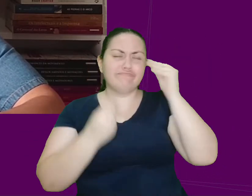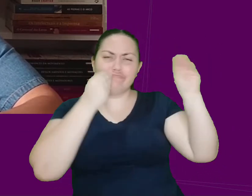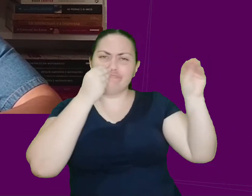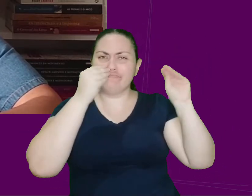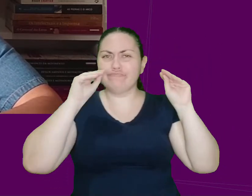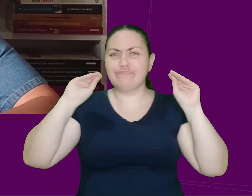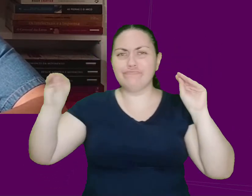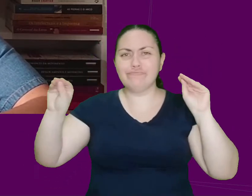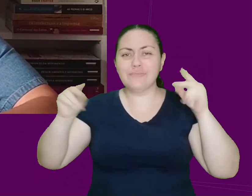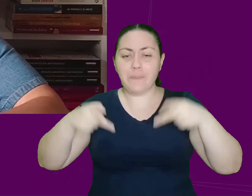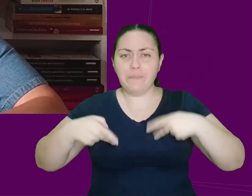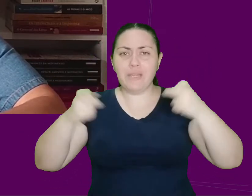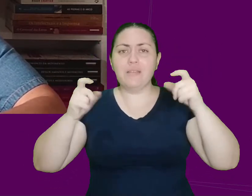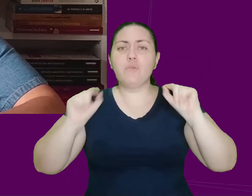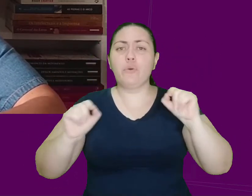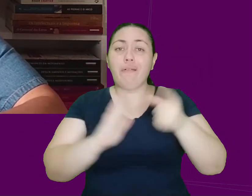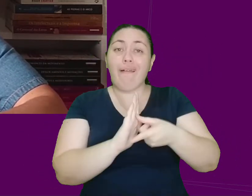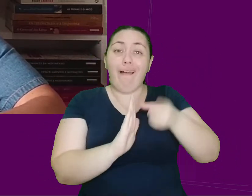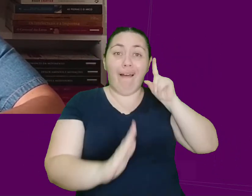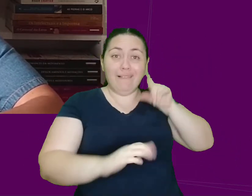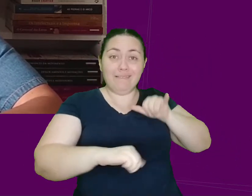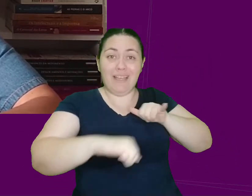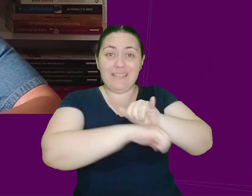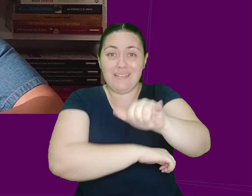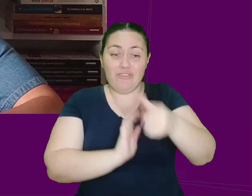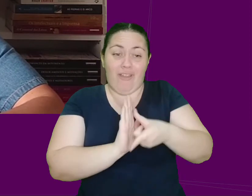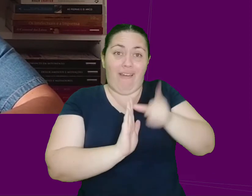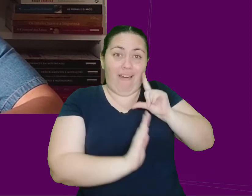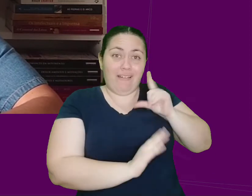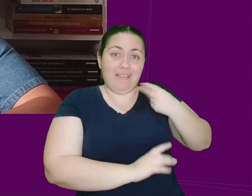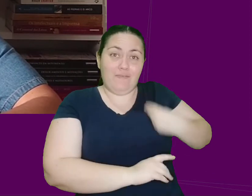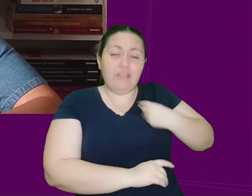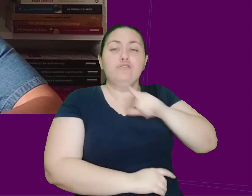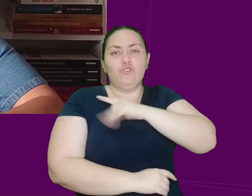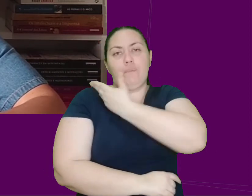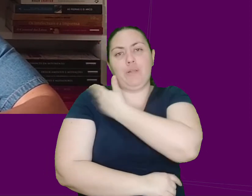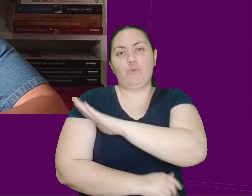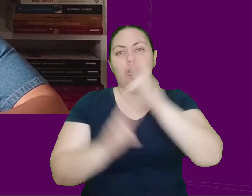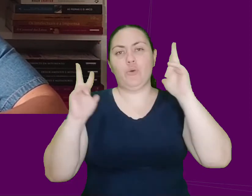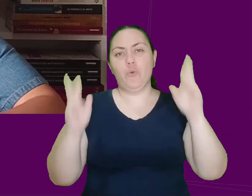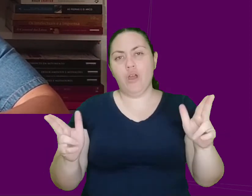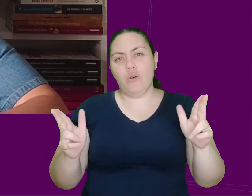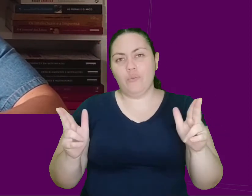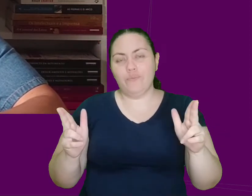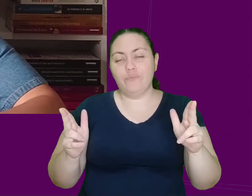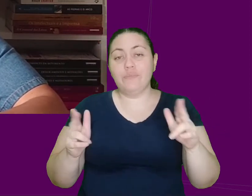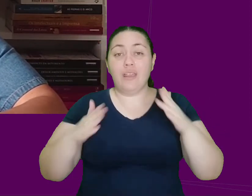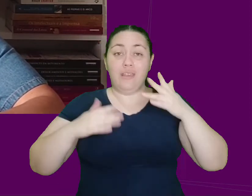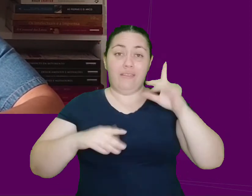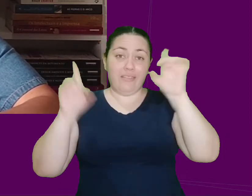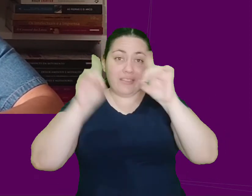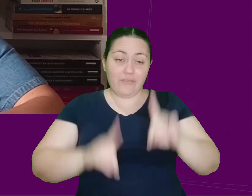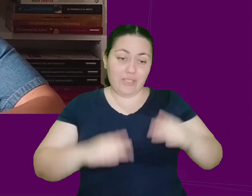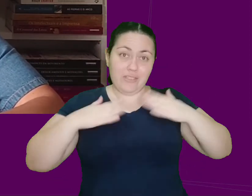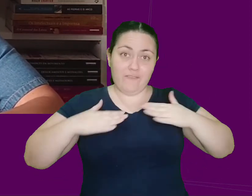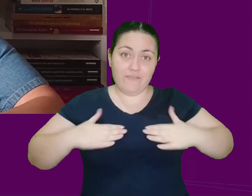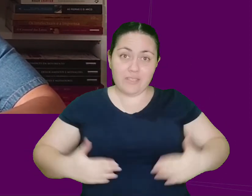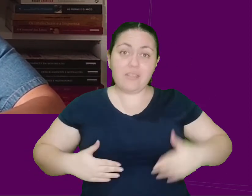percebendo que, antes do acidente, ele também era uma pessoa preconceituosa e que a deficiência física é um problema de toda a sociedade.